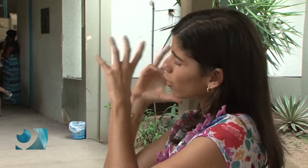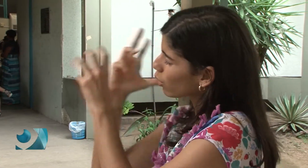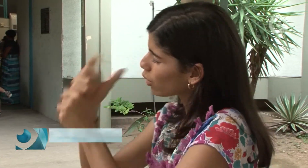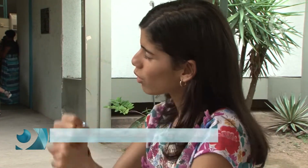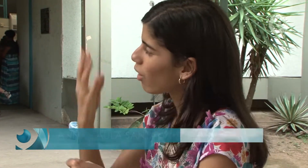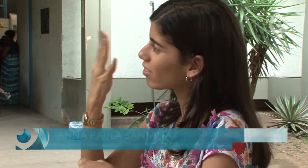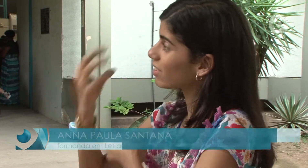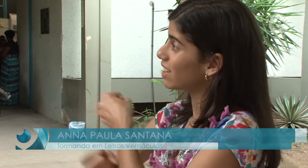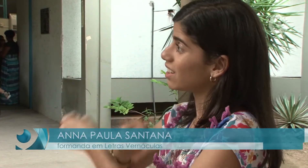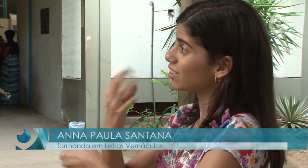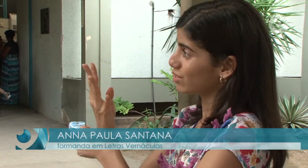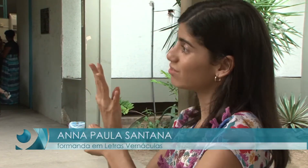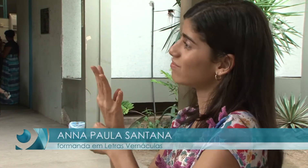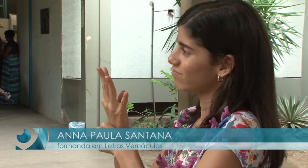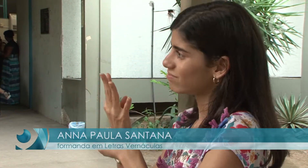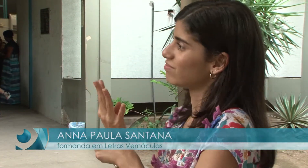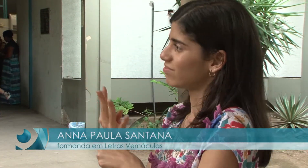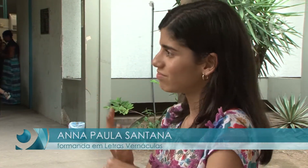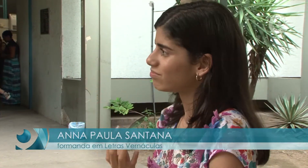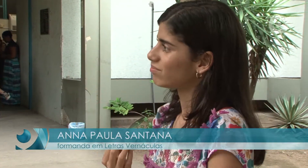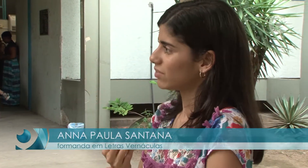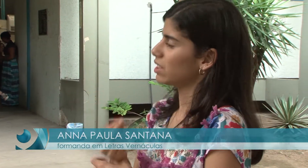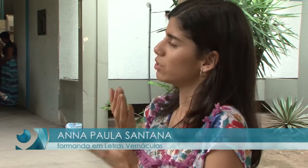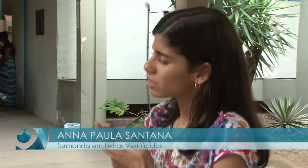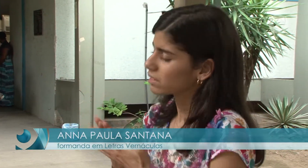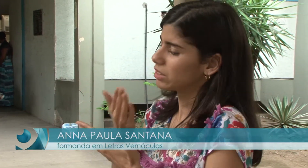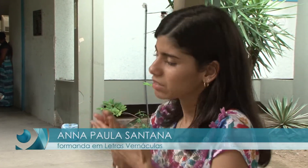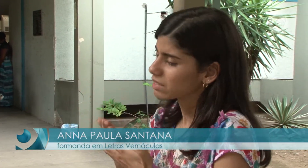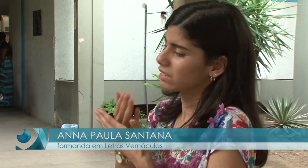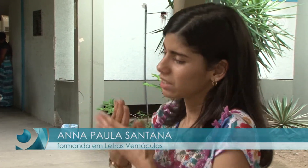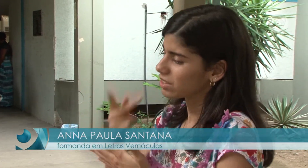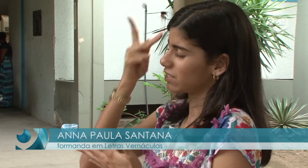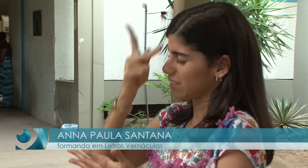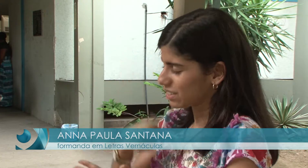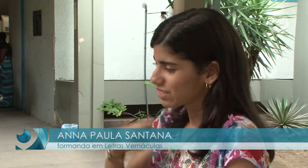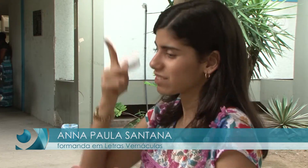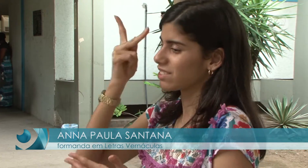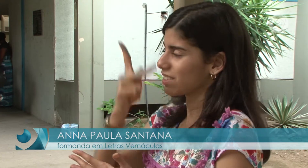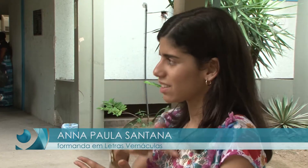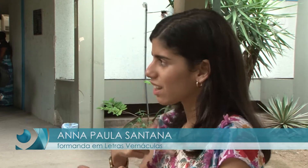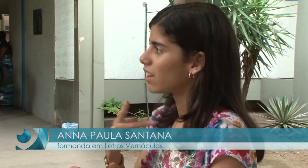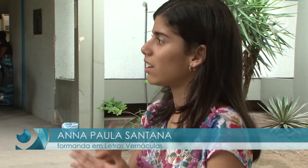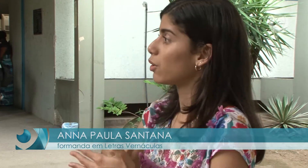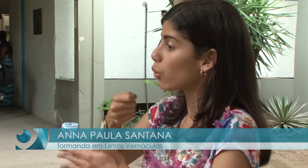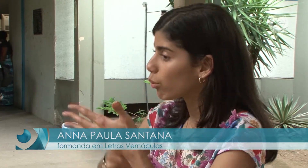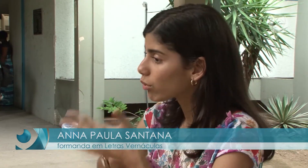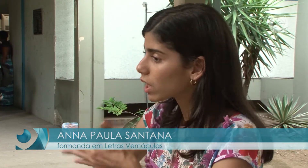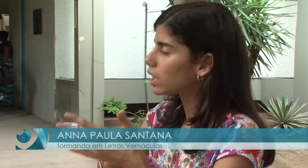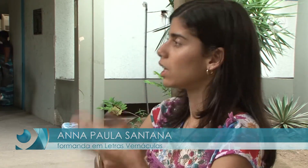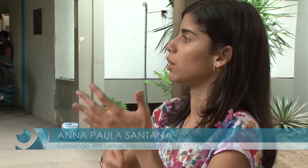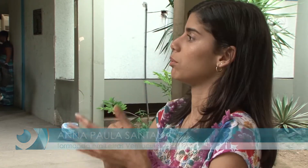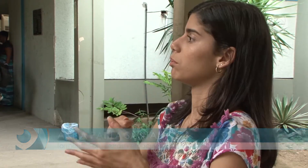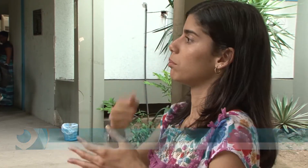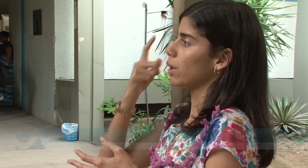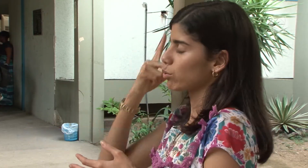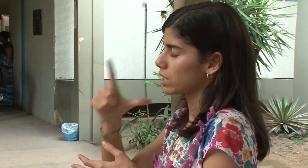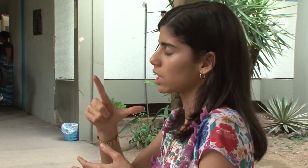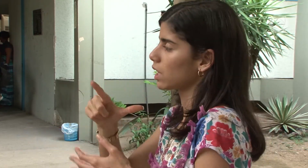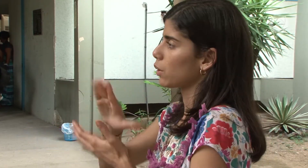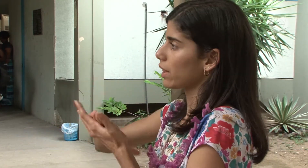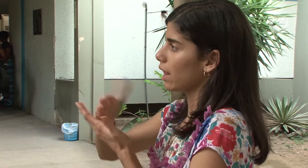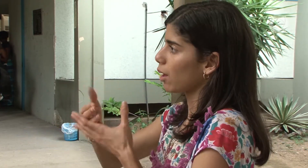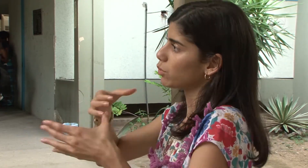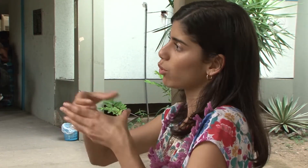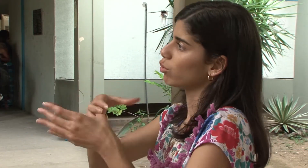para conseguir estudar, para acompanhar todos os quatro anos que eu cursei aqui na universidade. E eu estudei muito, estudava sozinha e eu lutei muito